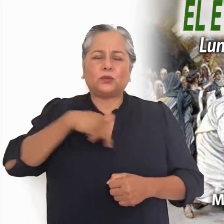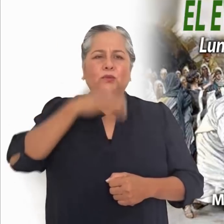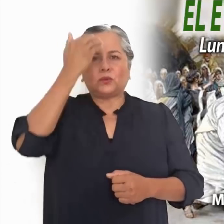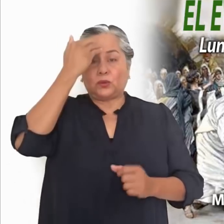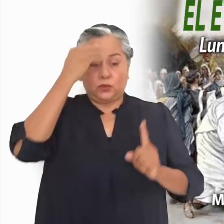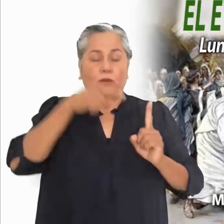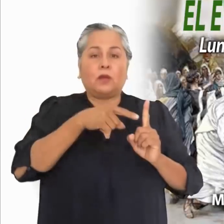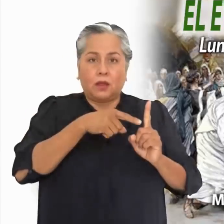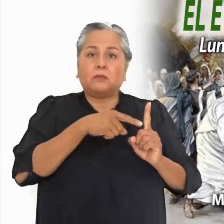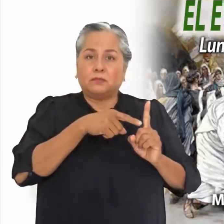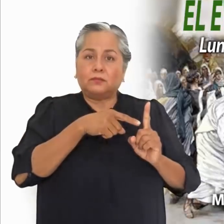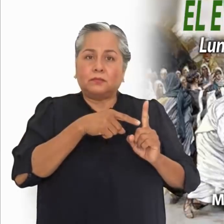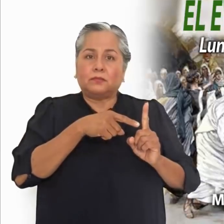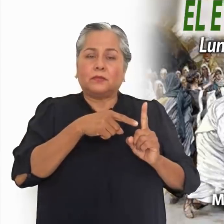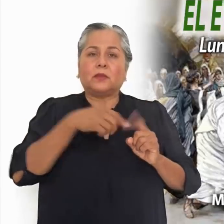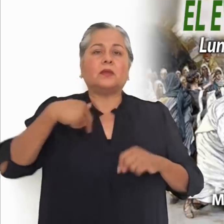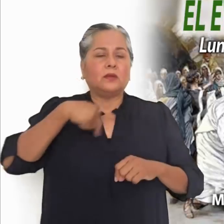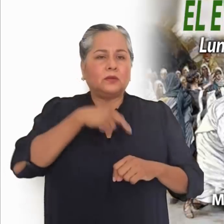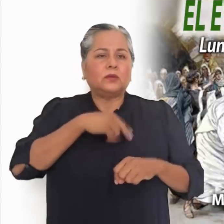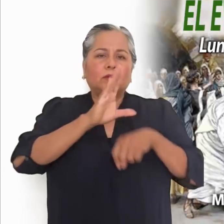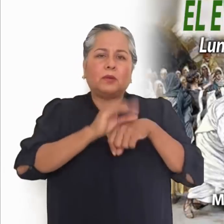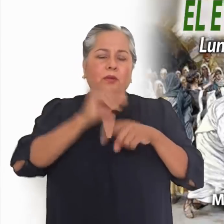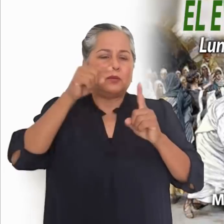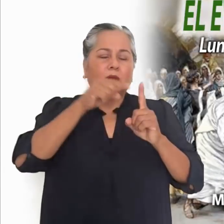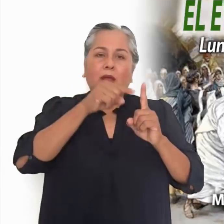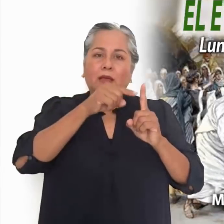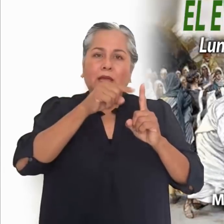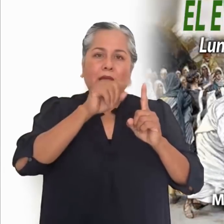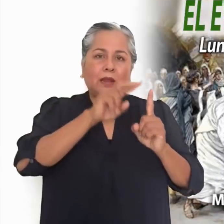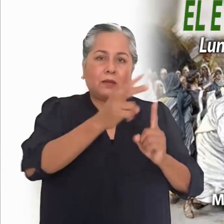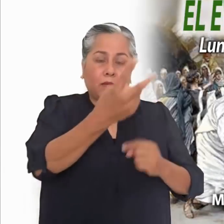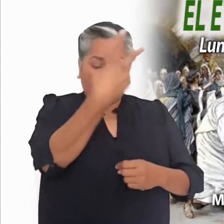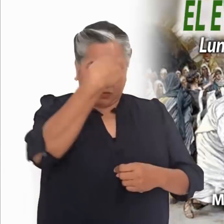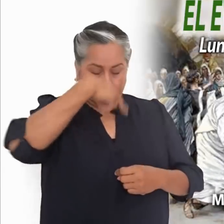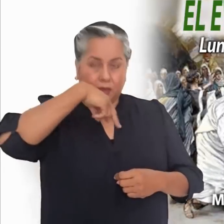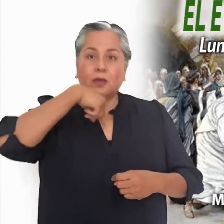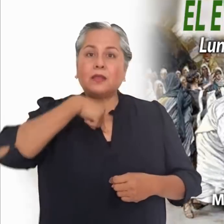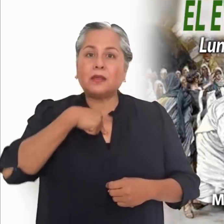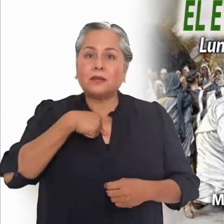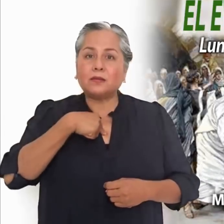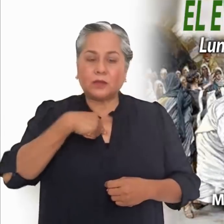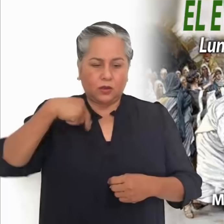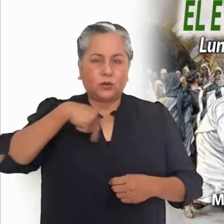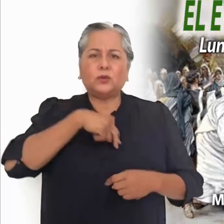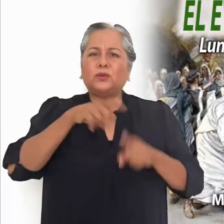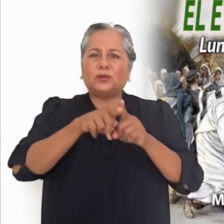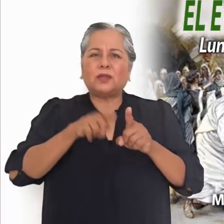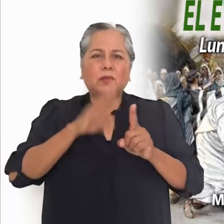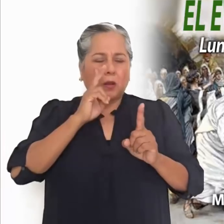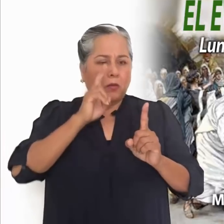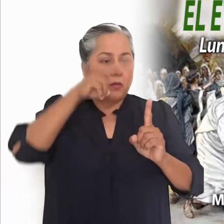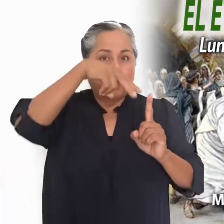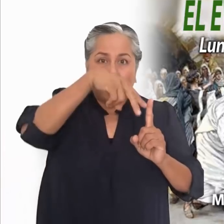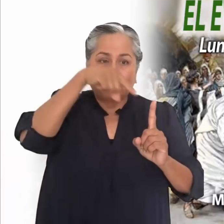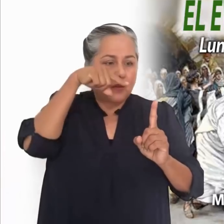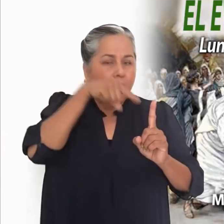Que le permitamos que mire nuestro interior, y también nosotros mirar su interior. Y